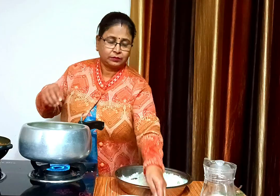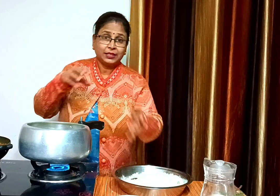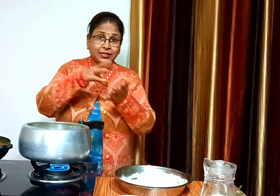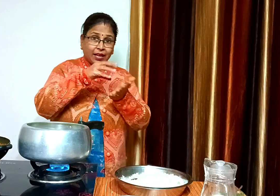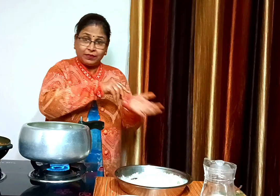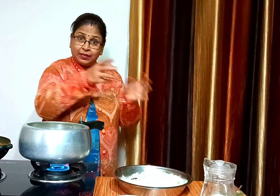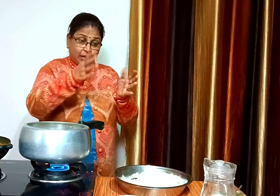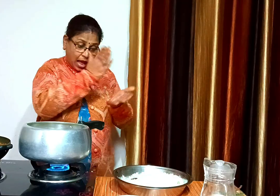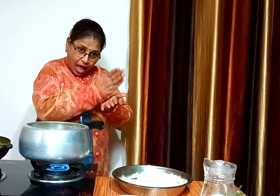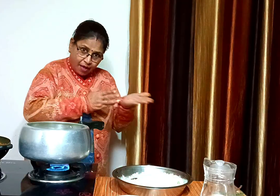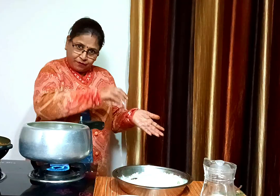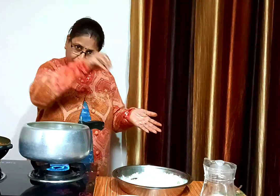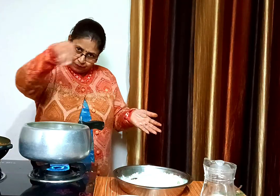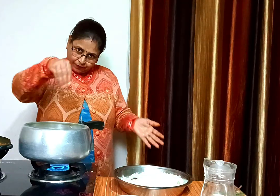अब इस पर आधे चावल डालेंगे